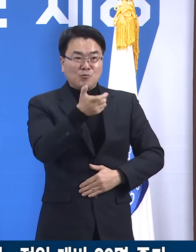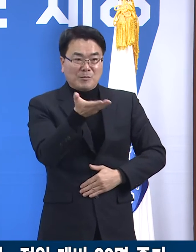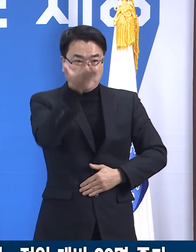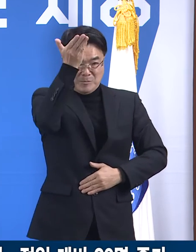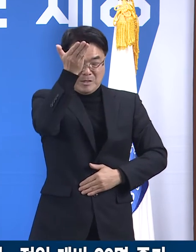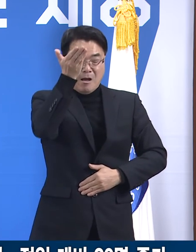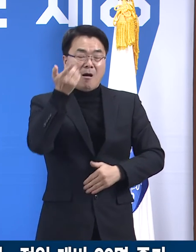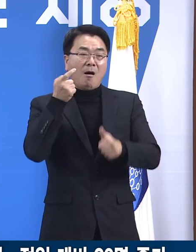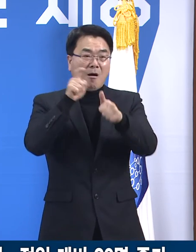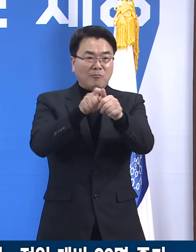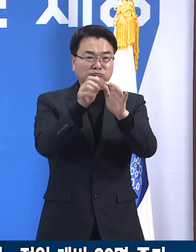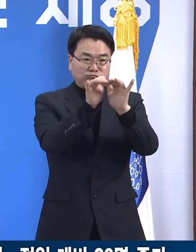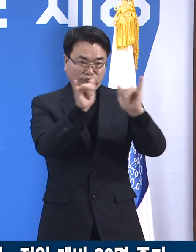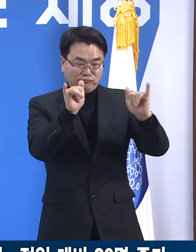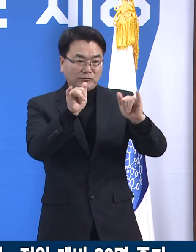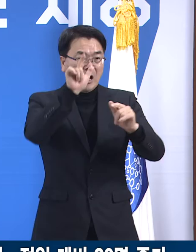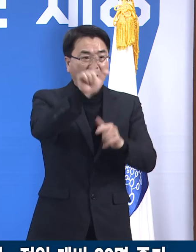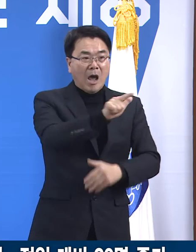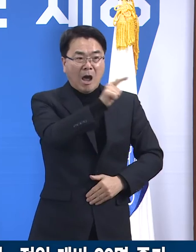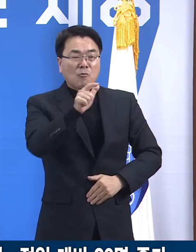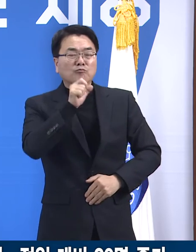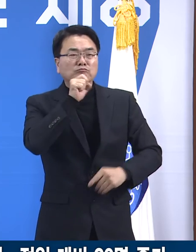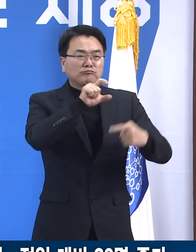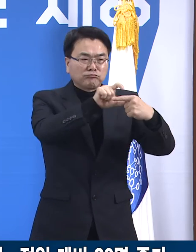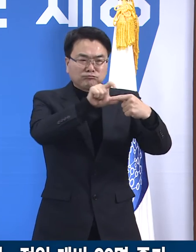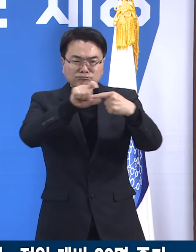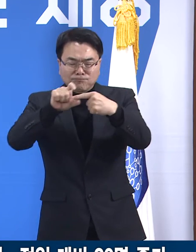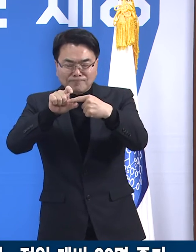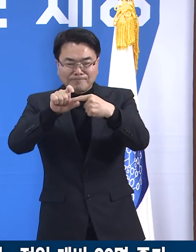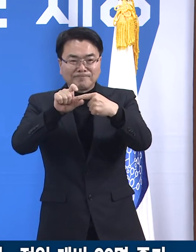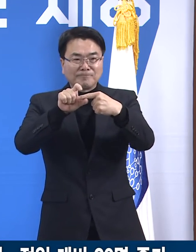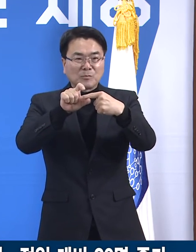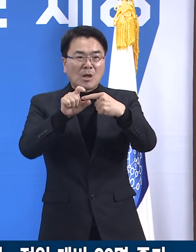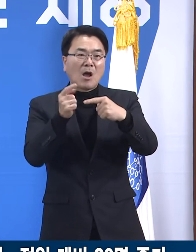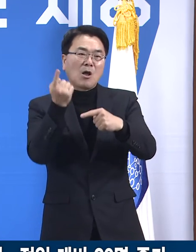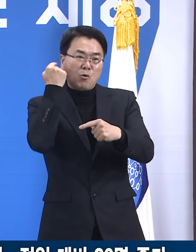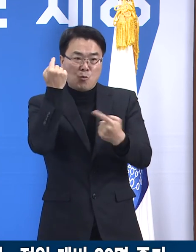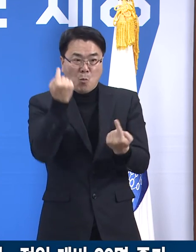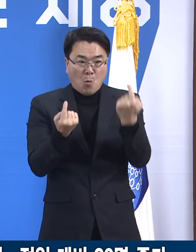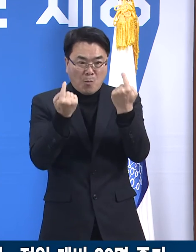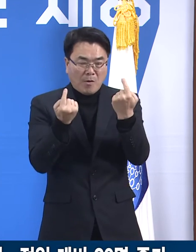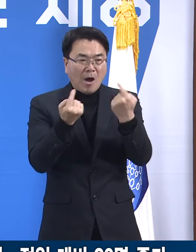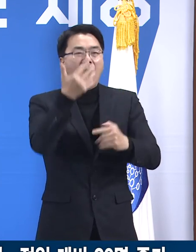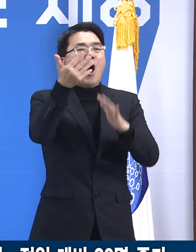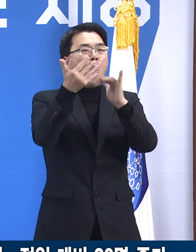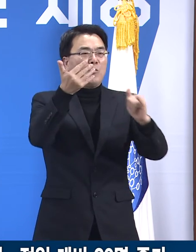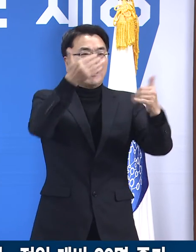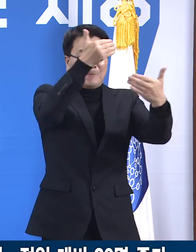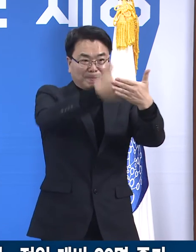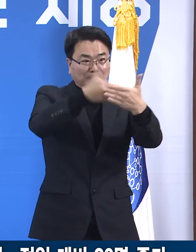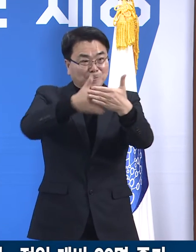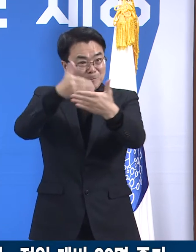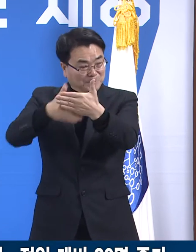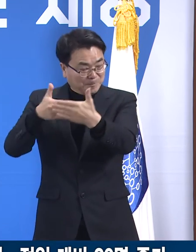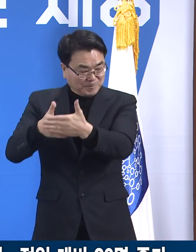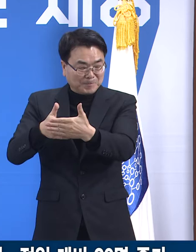확진자는 일평균 33명으로 전주 42명 대비 9명 감소했습니다.